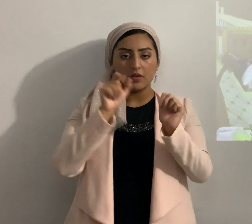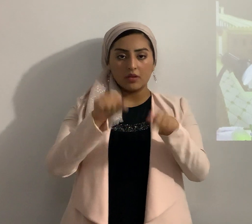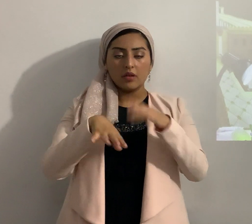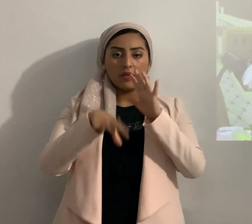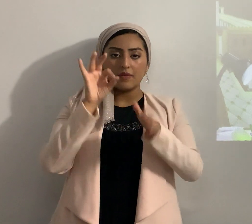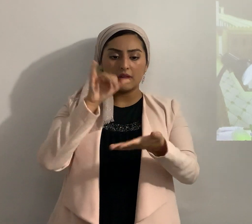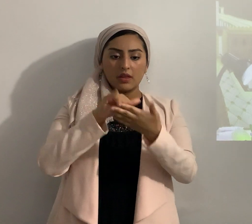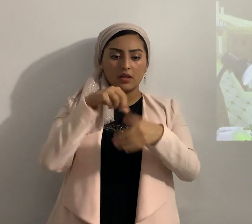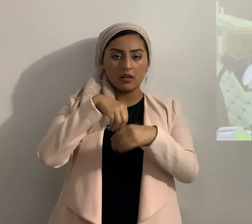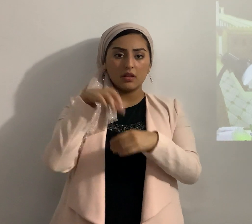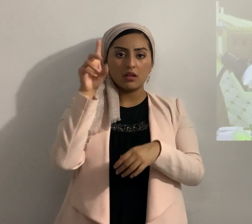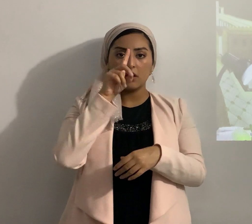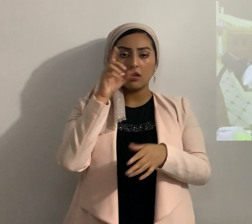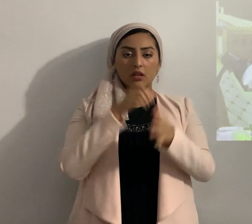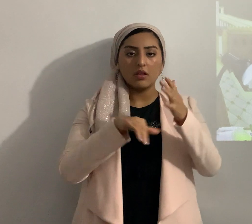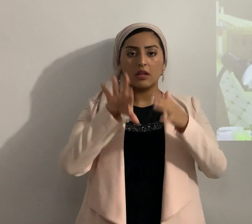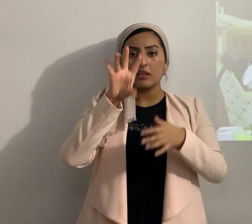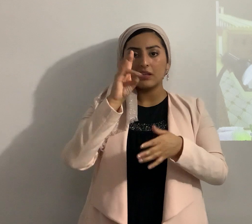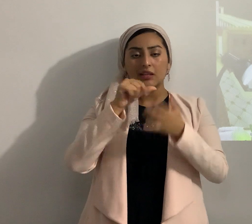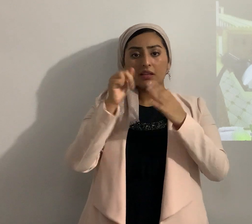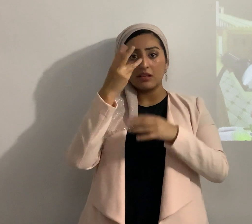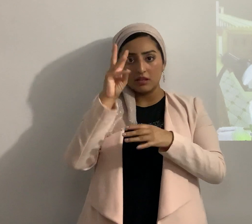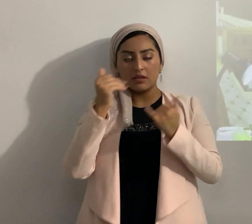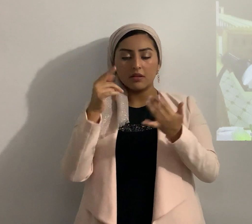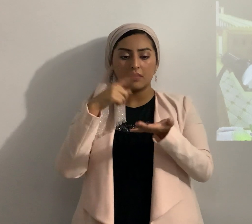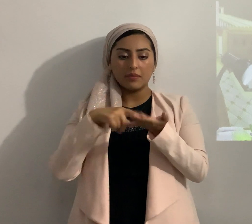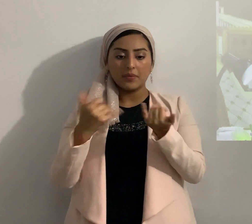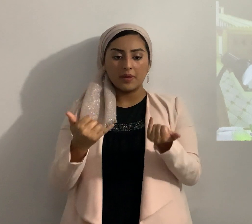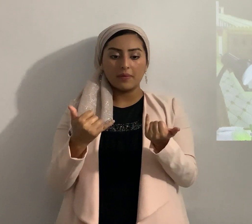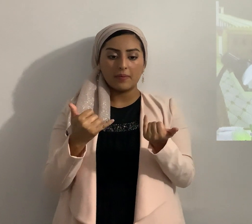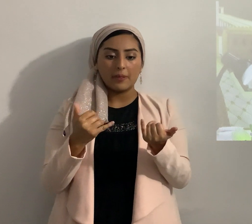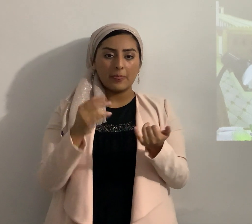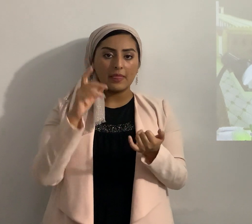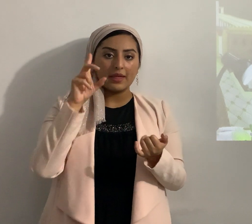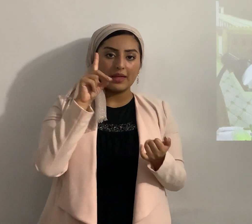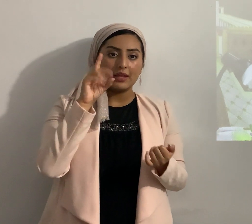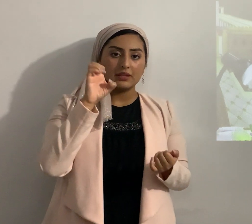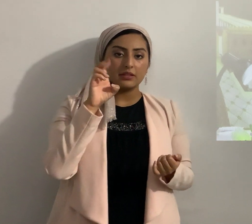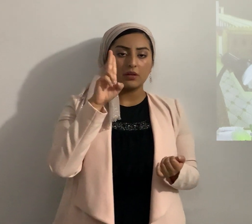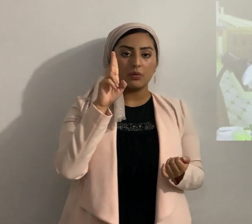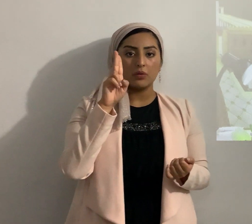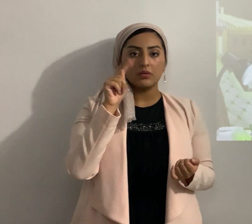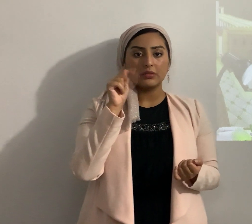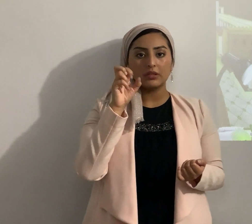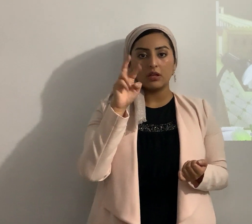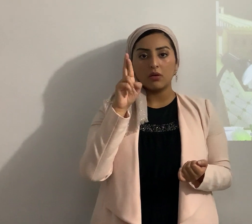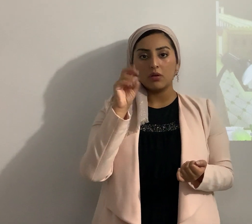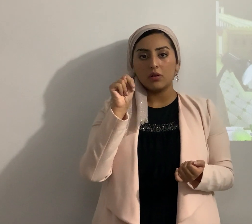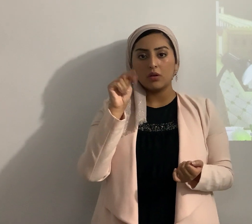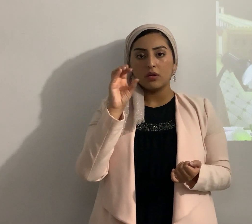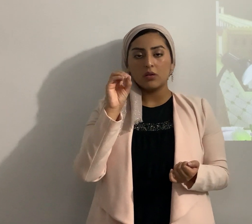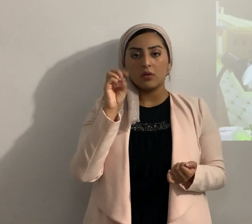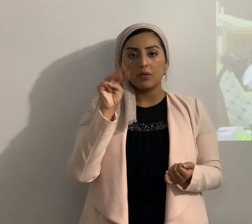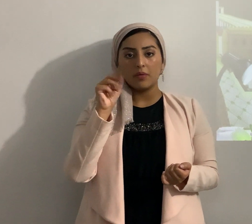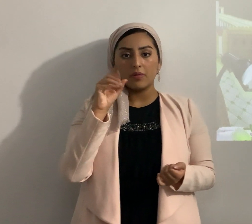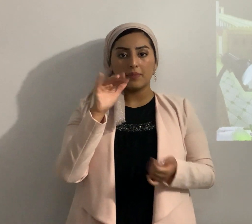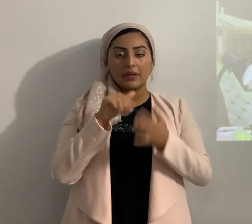en Deuteronomio 7.16 y vamos para allá Deuteronomio 7.16 era una orden